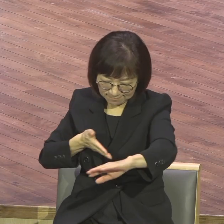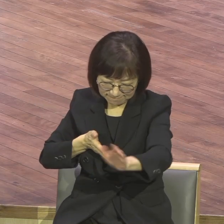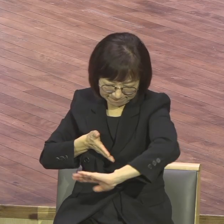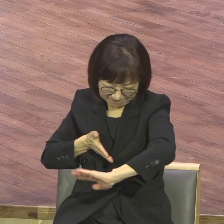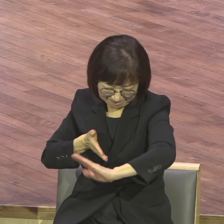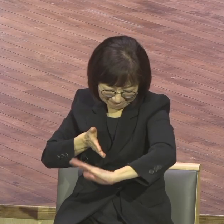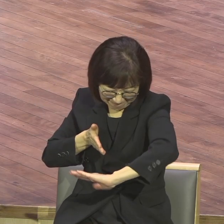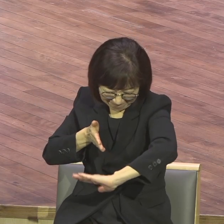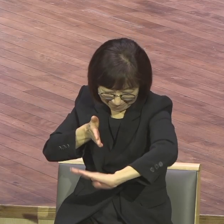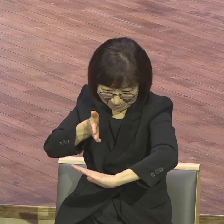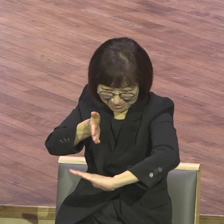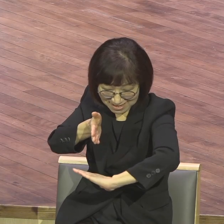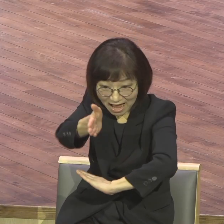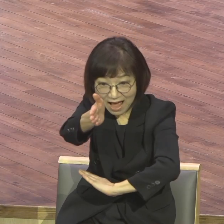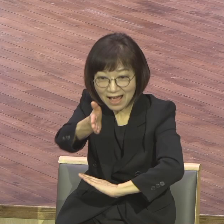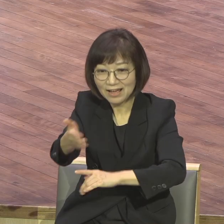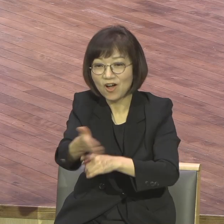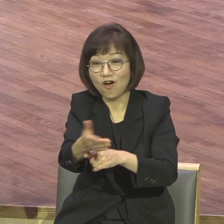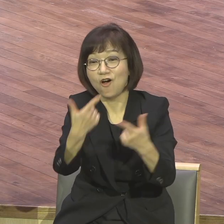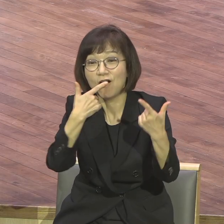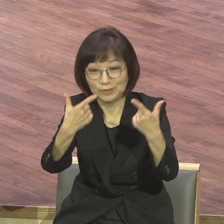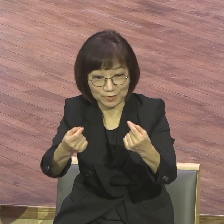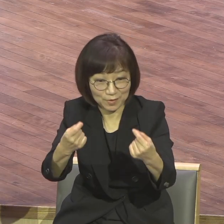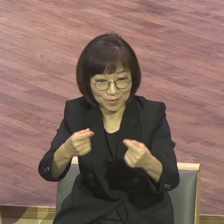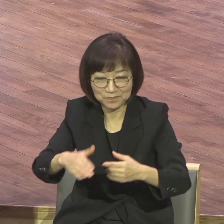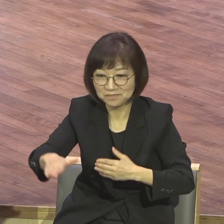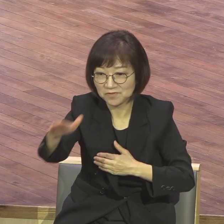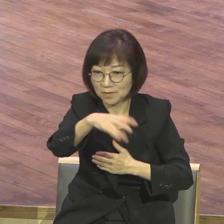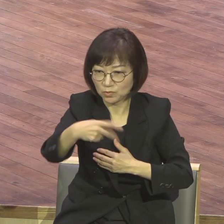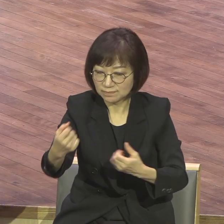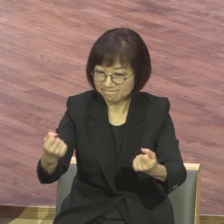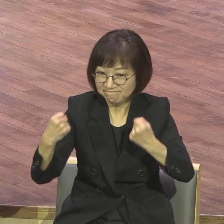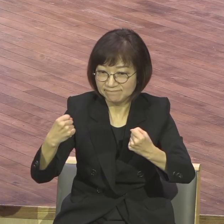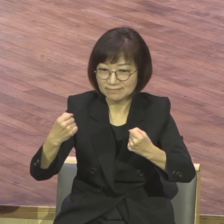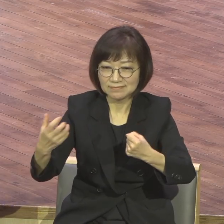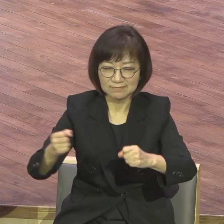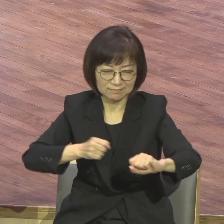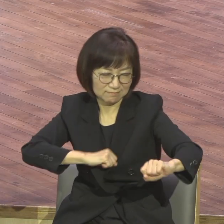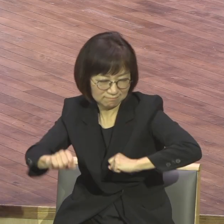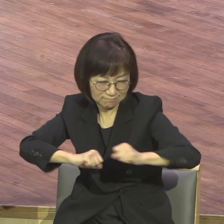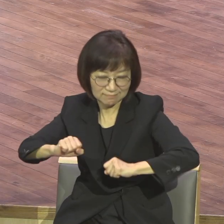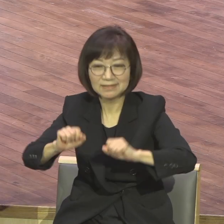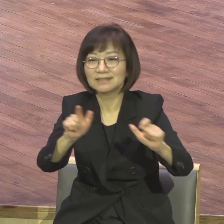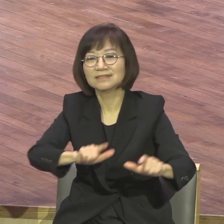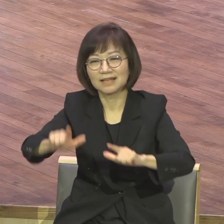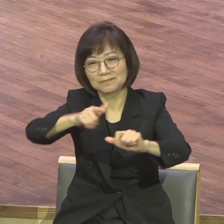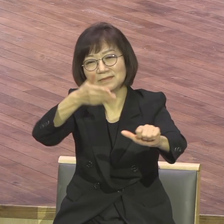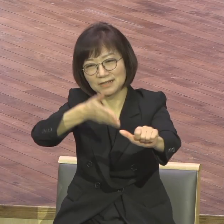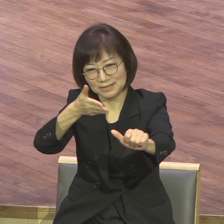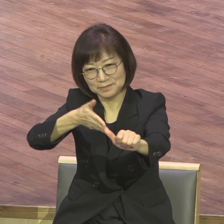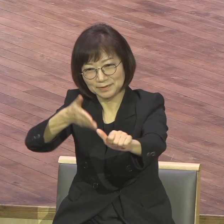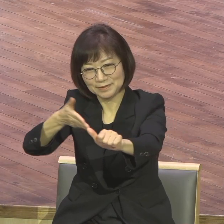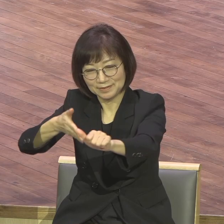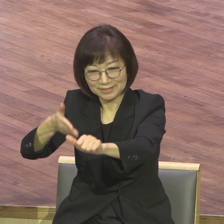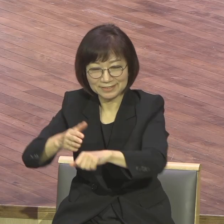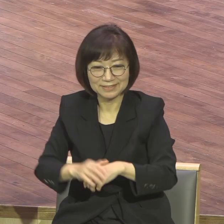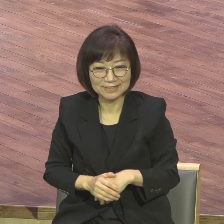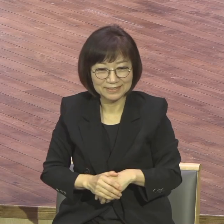부활신앙 가진 여러분들이 역동적인 삶을 생명력 넘치는 삶을 사시기 바랍니다 우리가 주일에 예배드리는